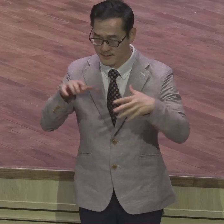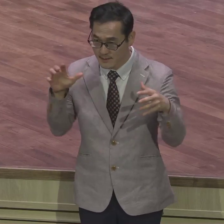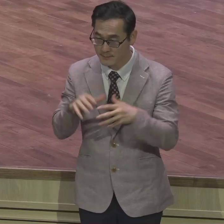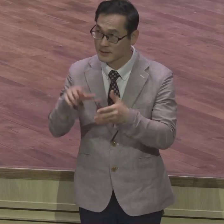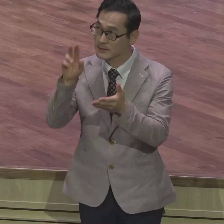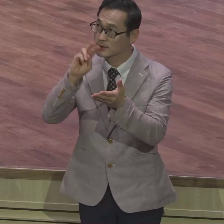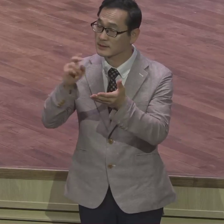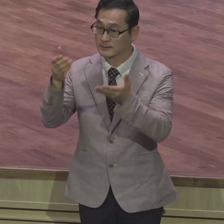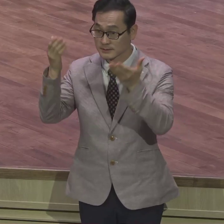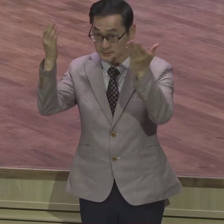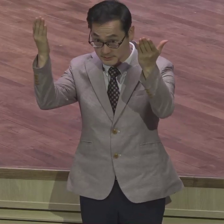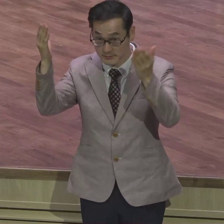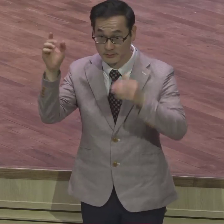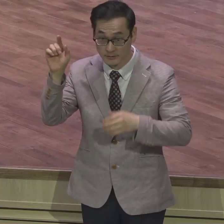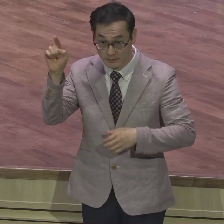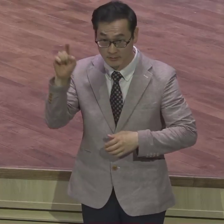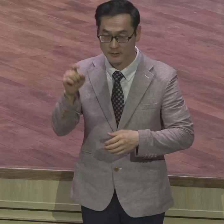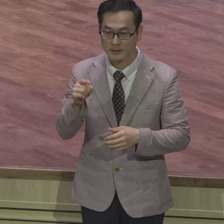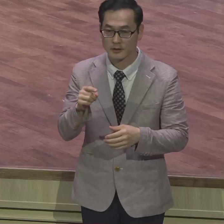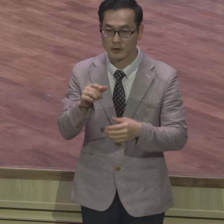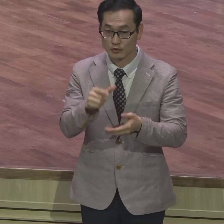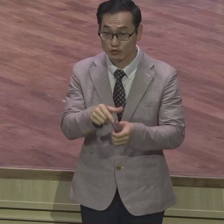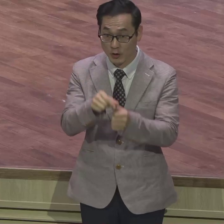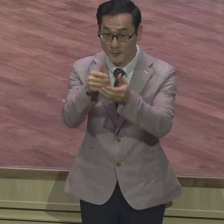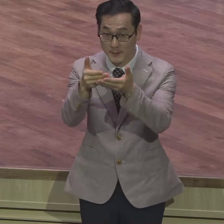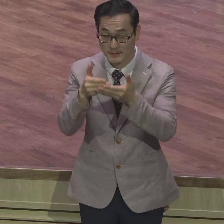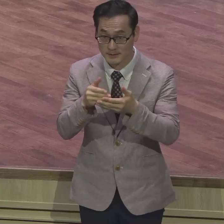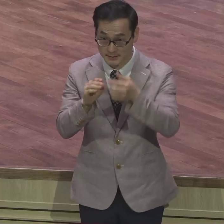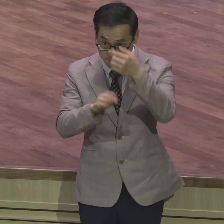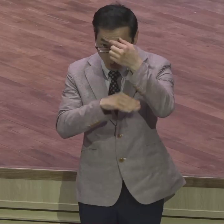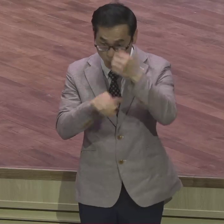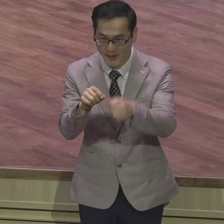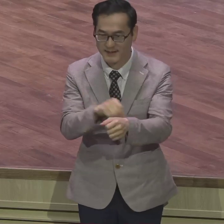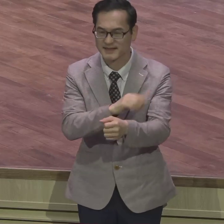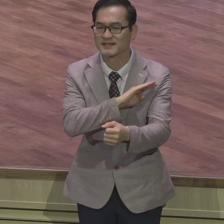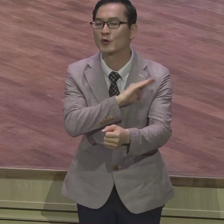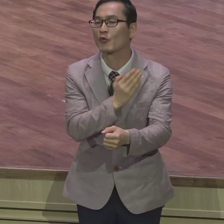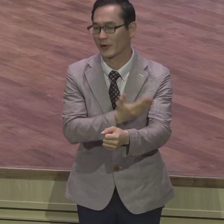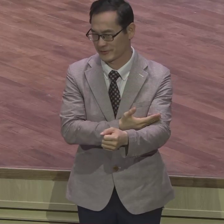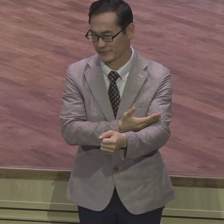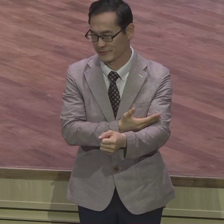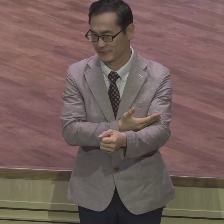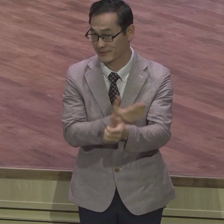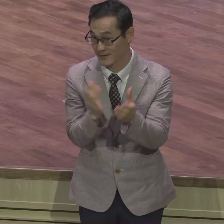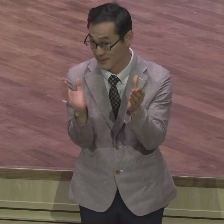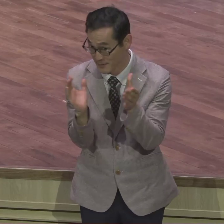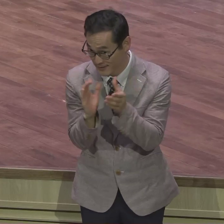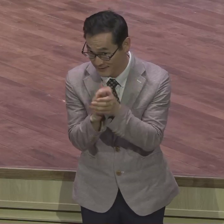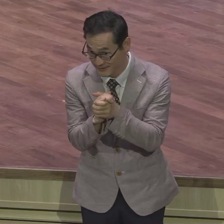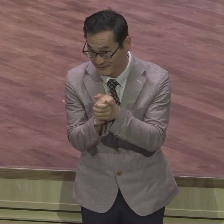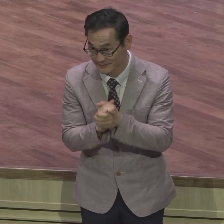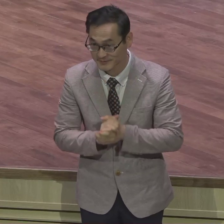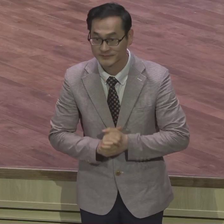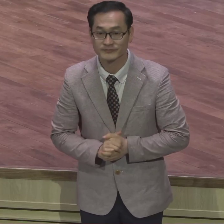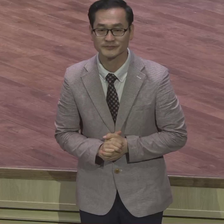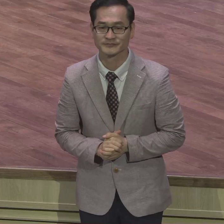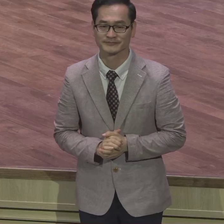성도의 특권인 줄로 믿습니다 주 찬양 큰 소리로 찬양하자 예배 시간은 하지 말고